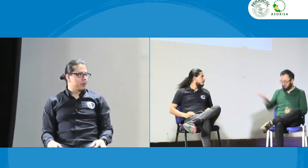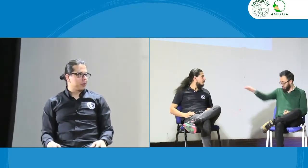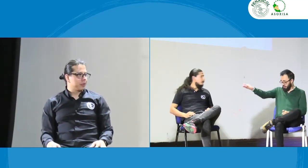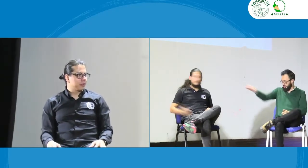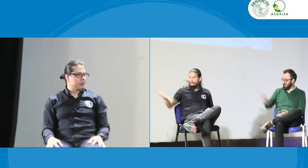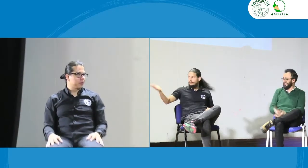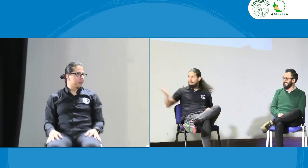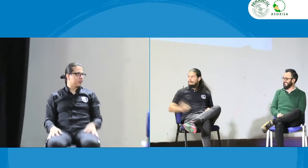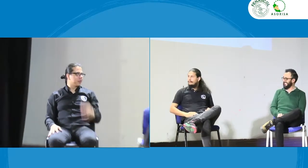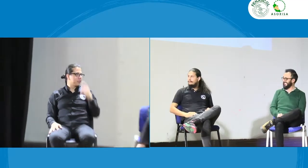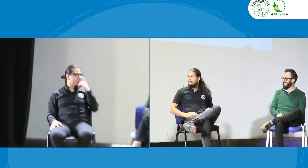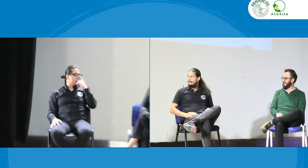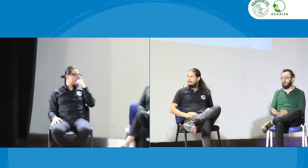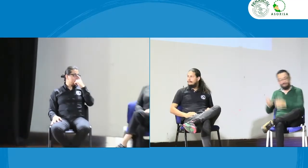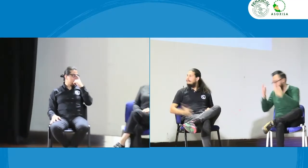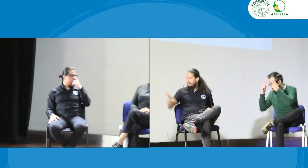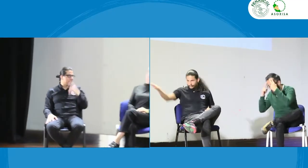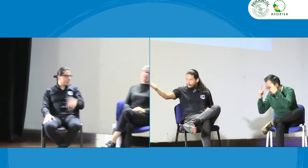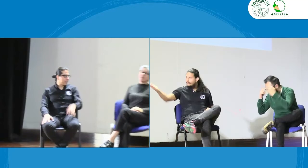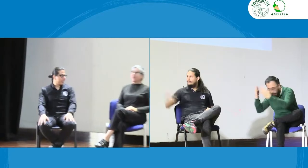Luzmán Primero las damas Obvio